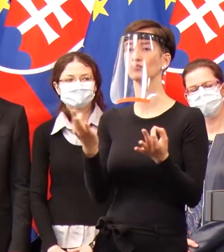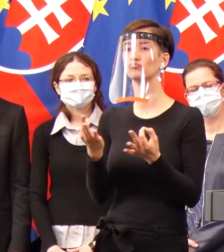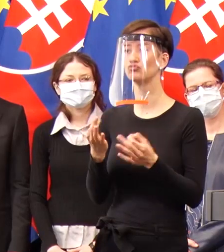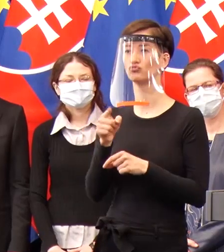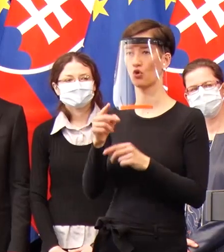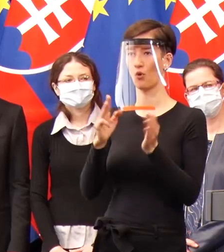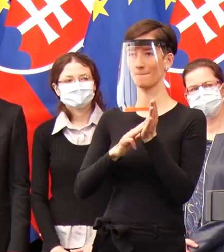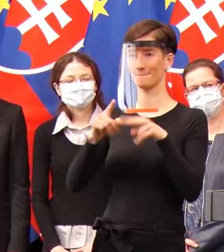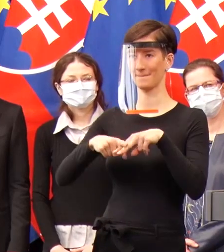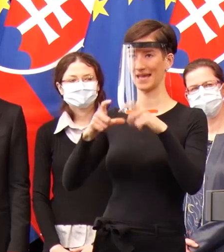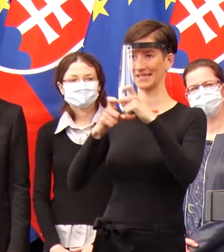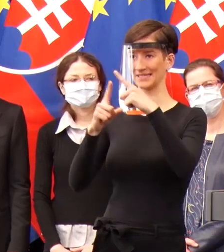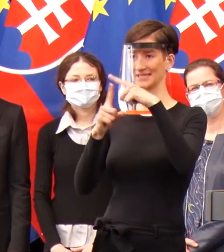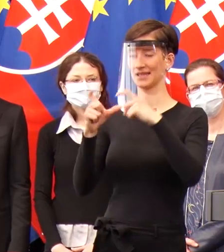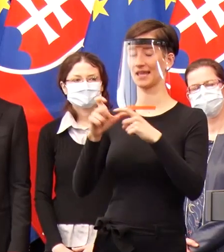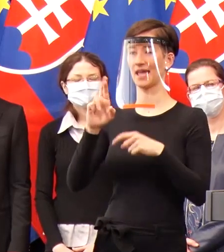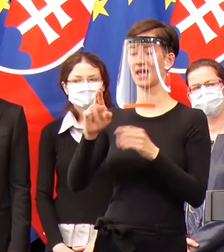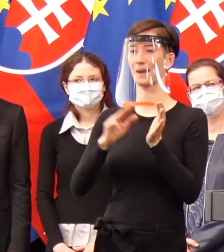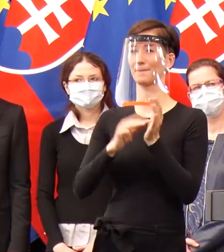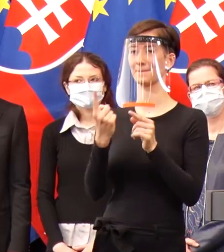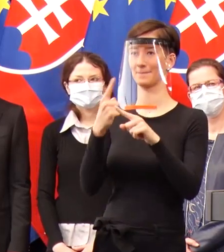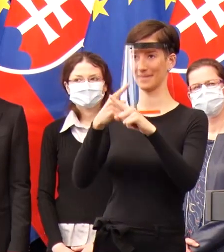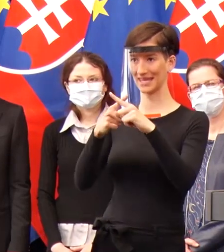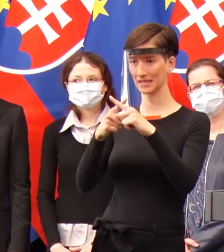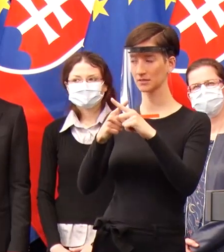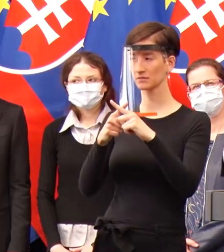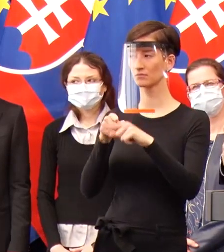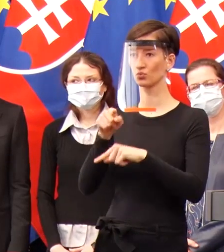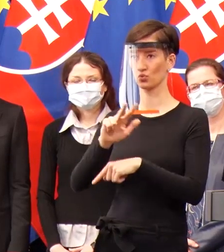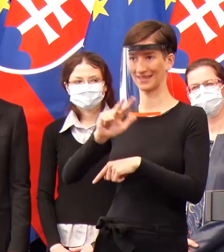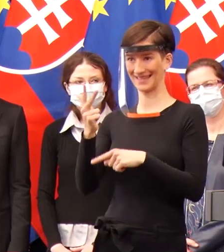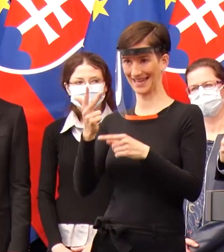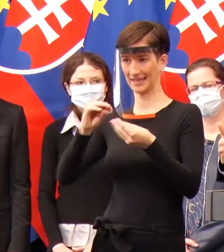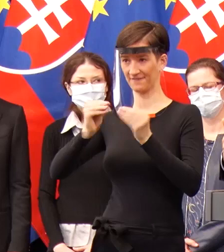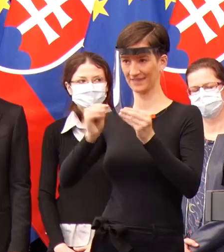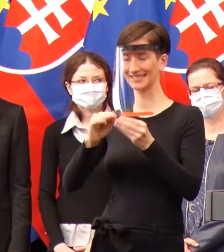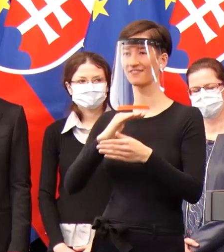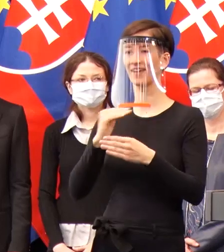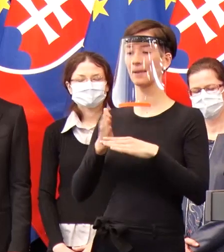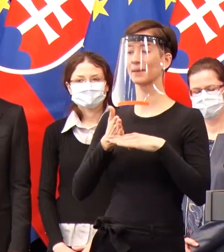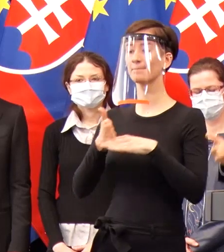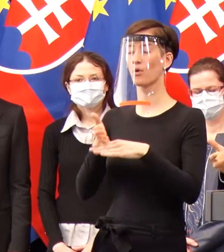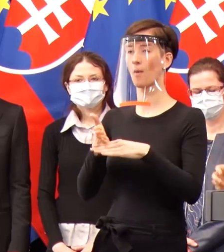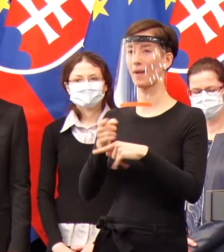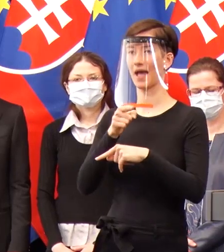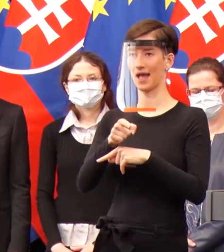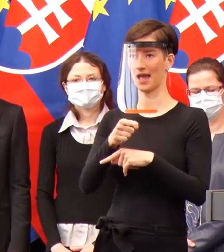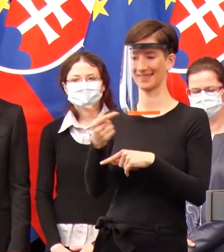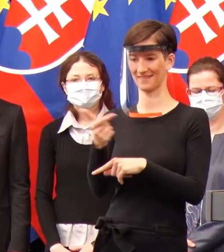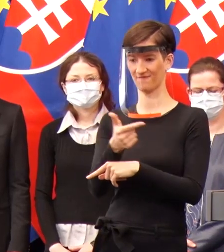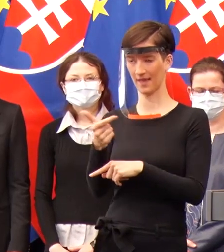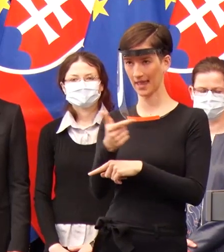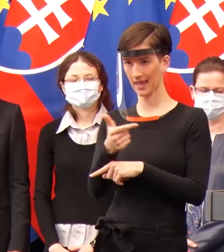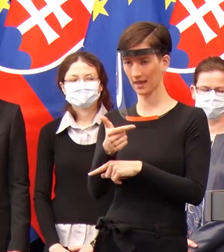pomáha tým primerom a próbam, aby sa dokázali naviazať na tú virálnu RNA a detekovať znovu ten